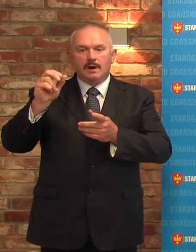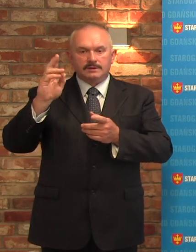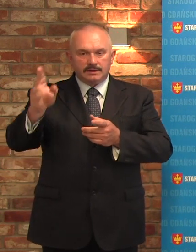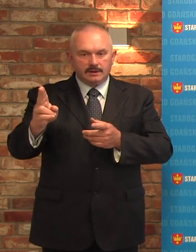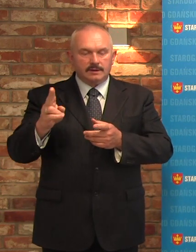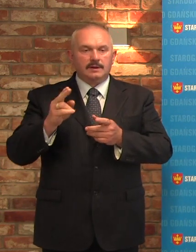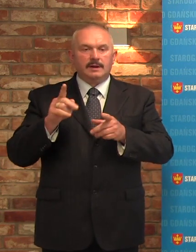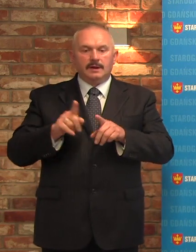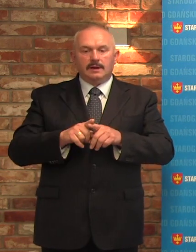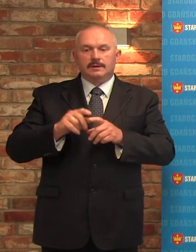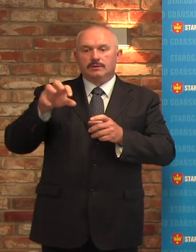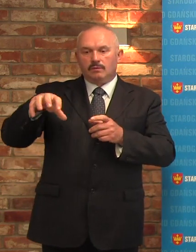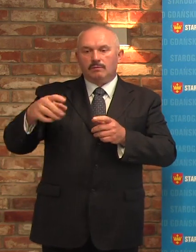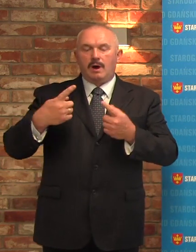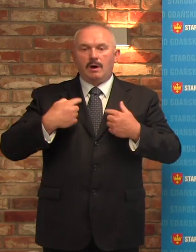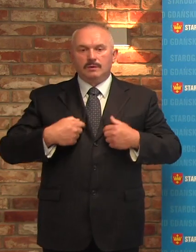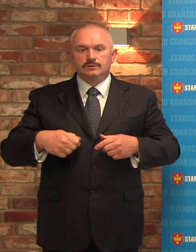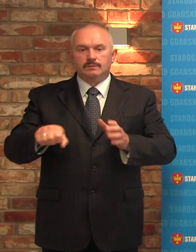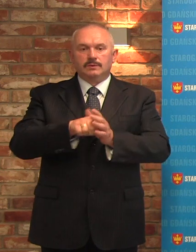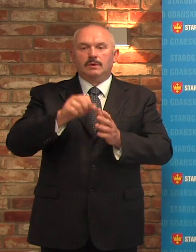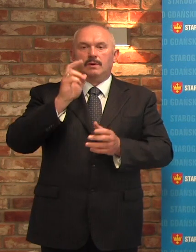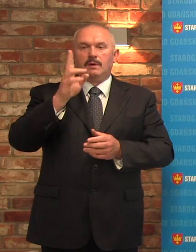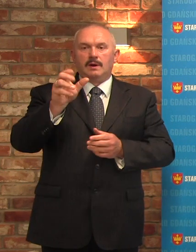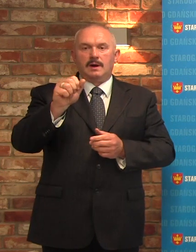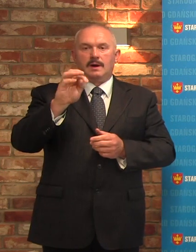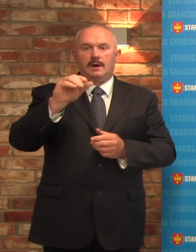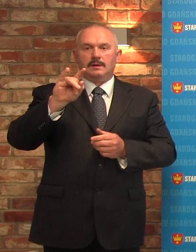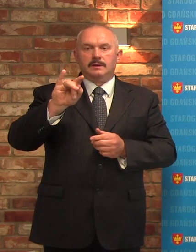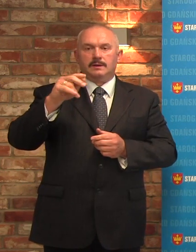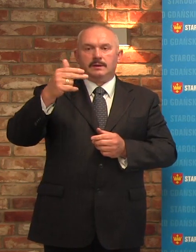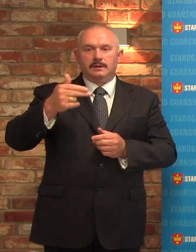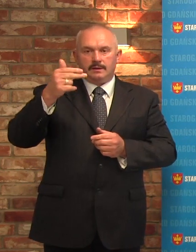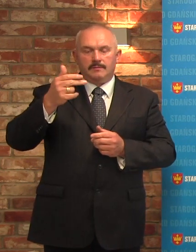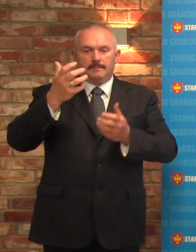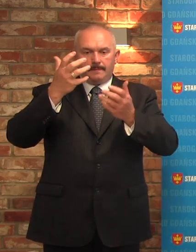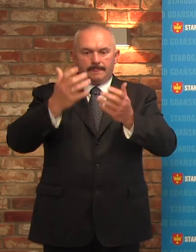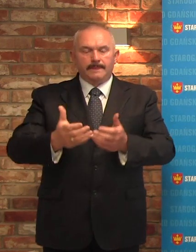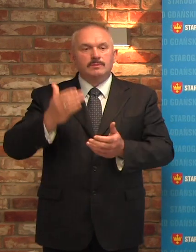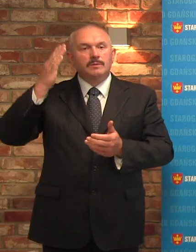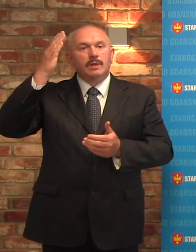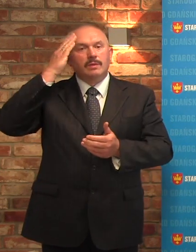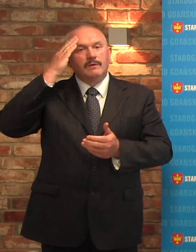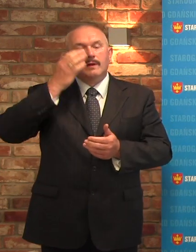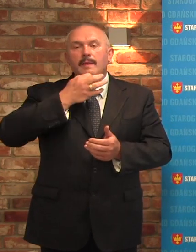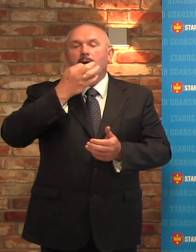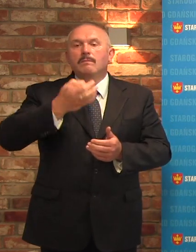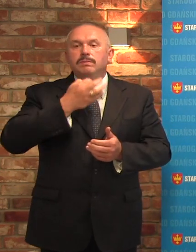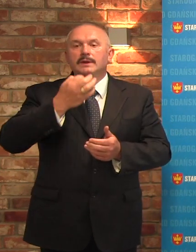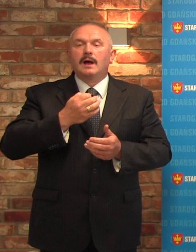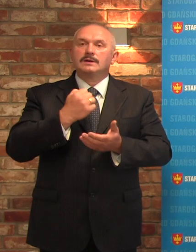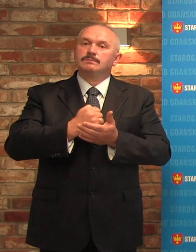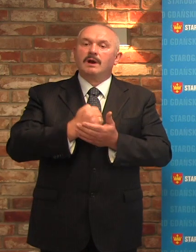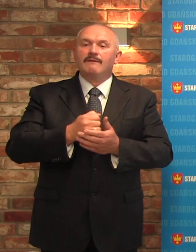również pewnej grupy osób do Katynia, chcielibyśmy tylko się dowiedzieć pewnych kwestii